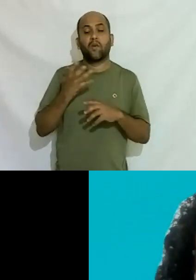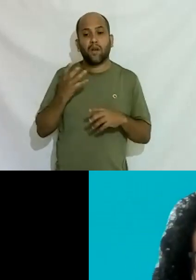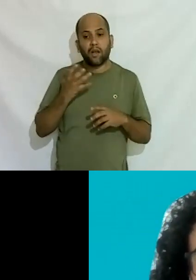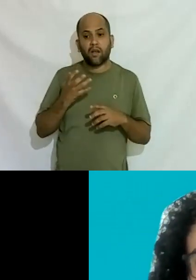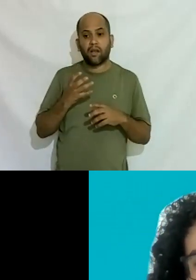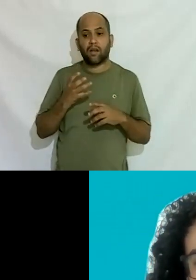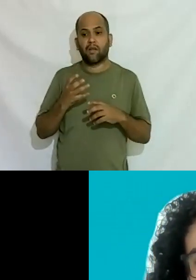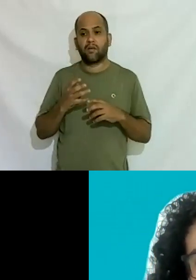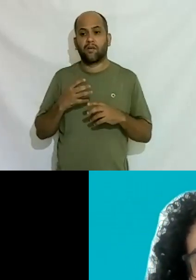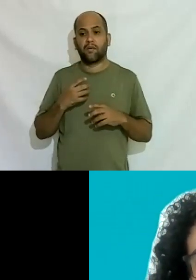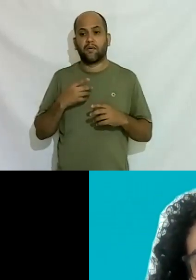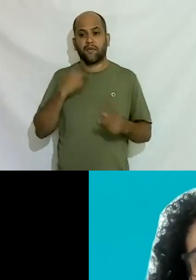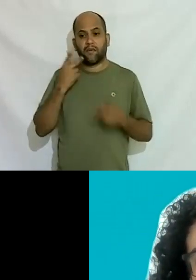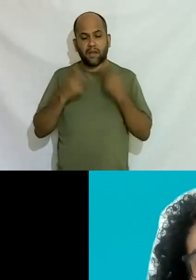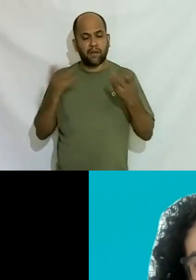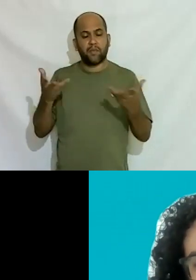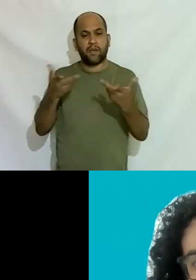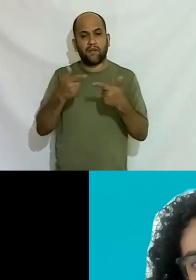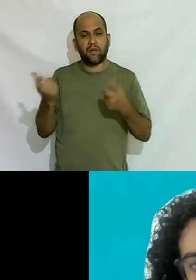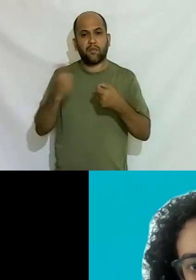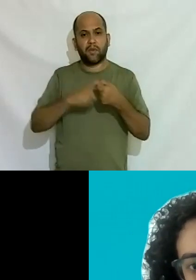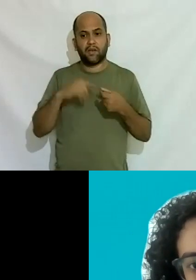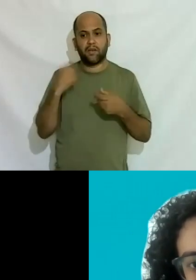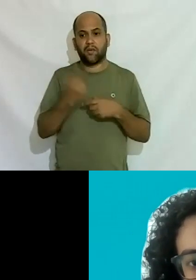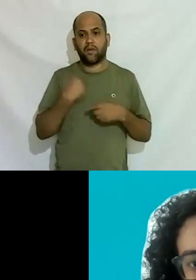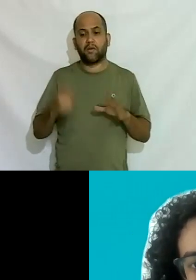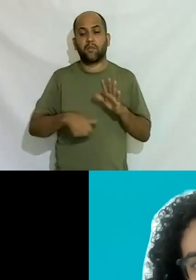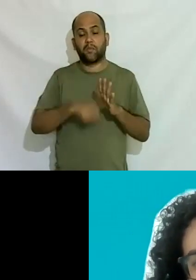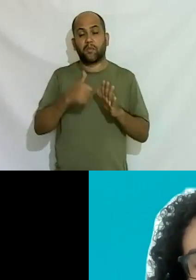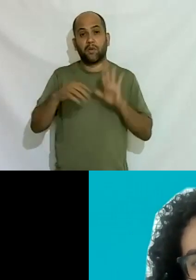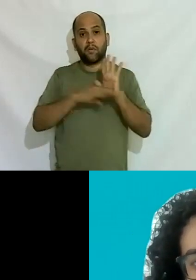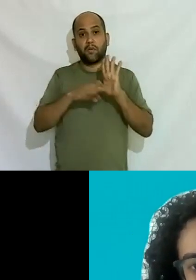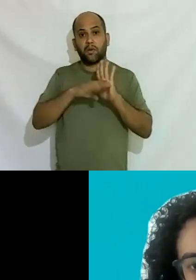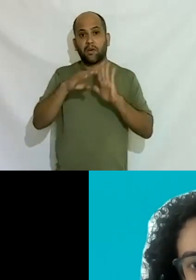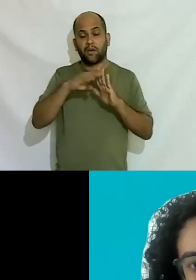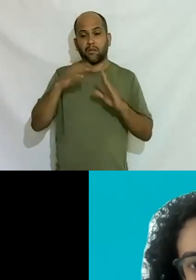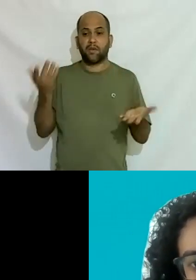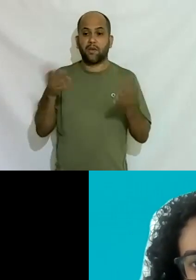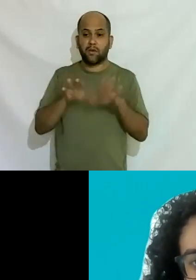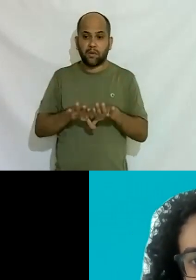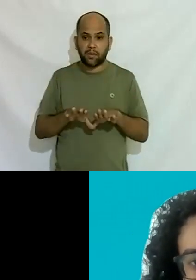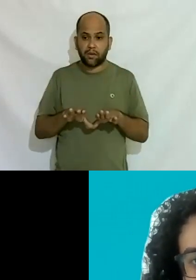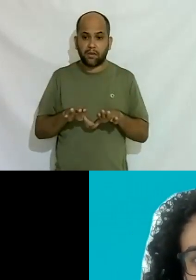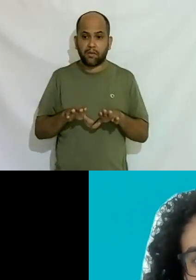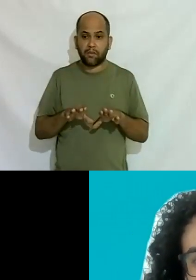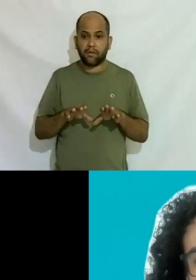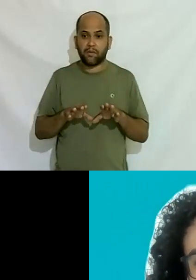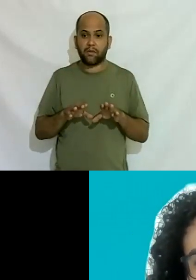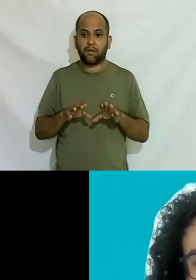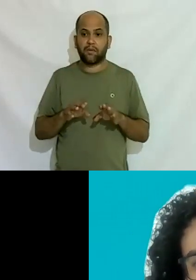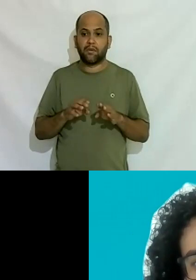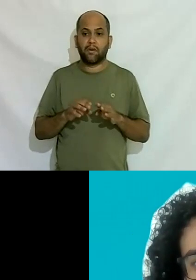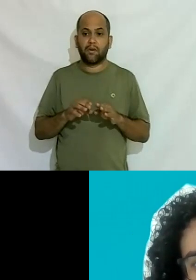é maravilhoso foi um dos primeiros parceiros nossos criaram o primeiro programa de inclusão ação afirmativa de inclusão de pessoas trans tem dezenas